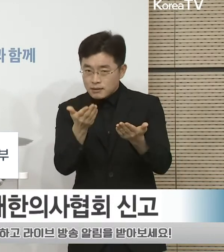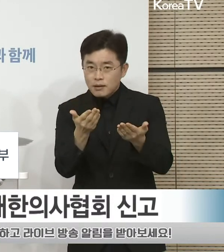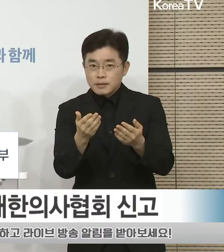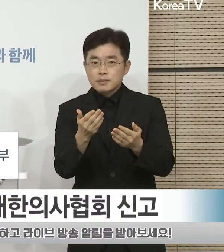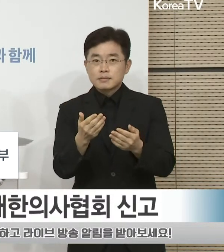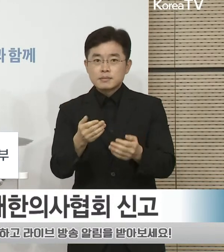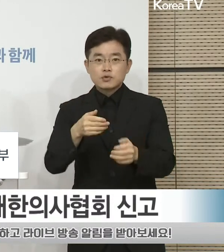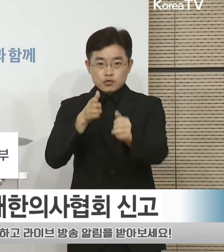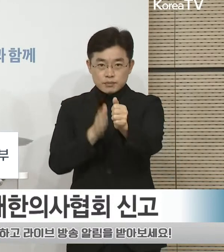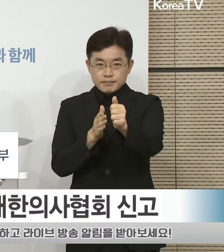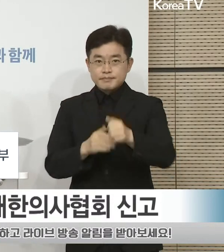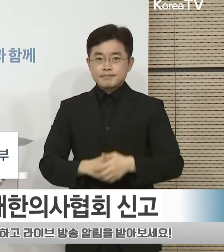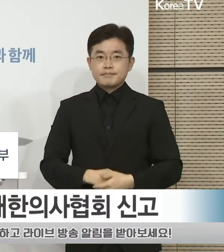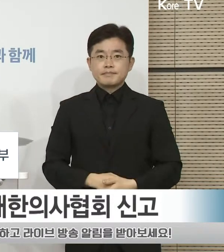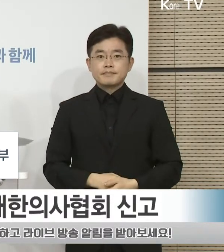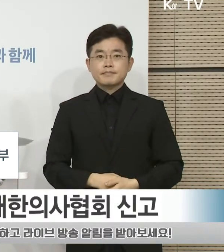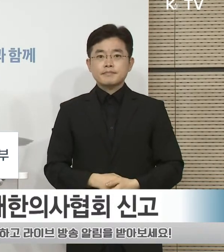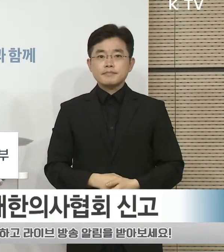부탁드립니다.